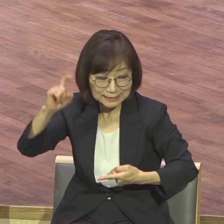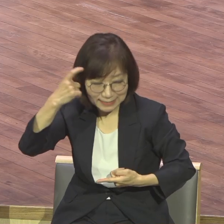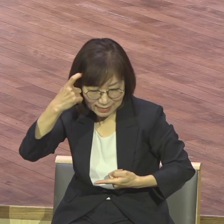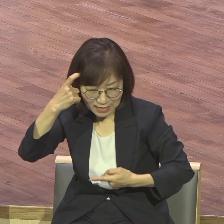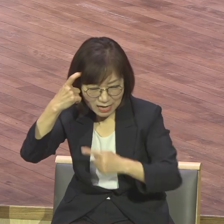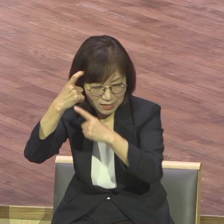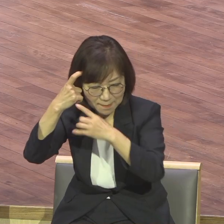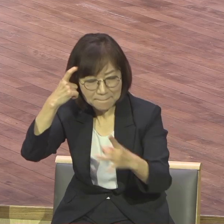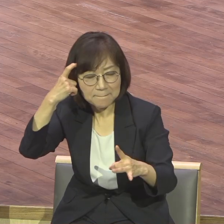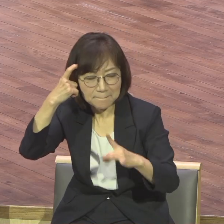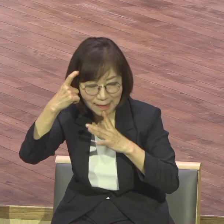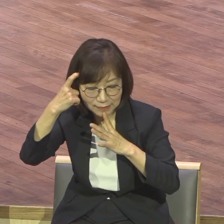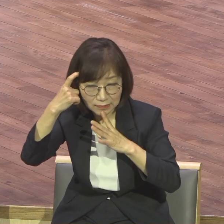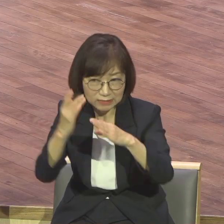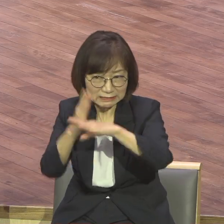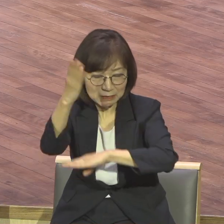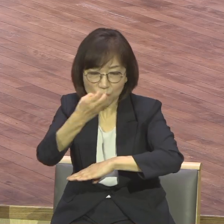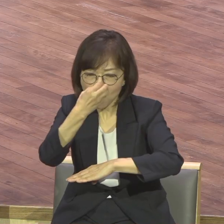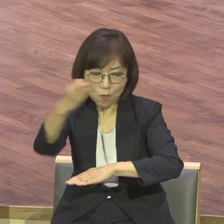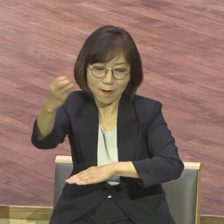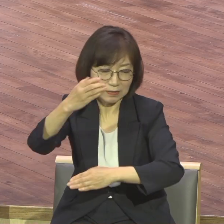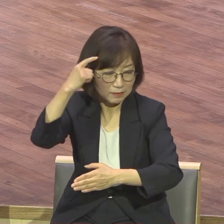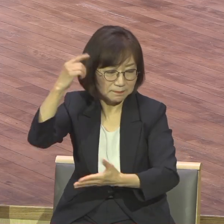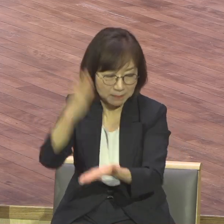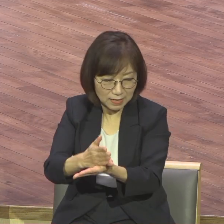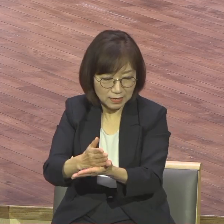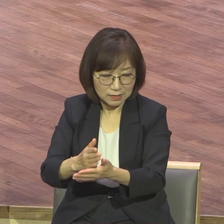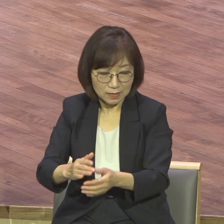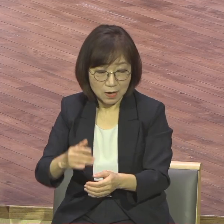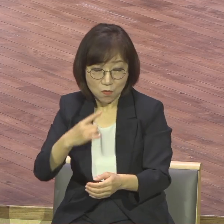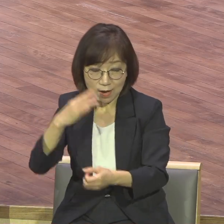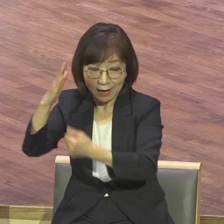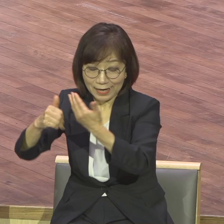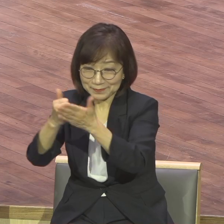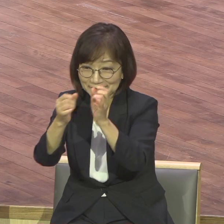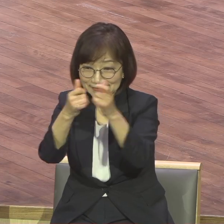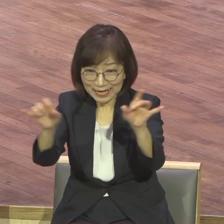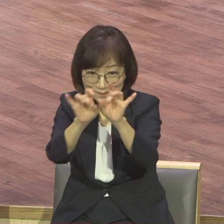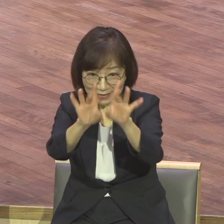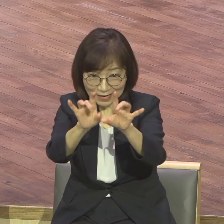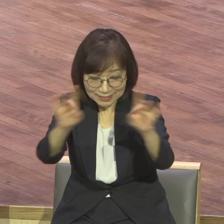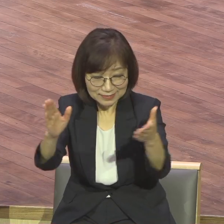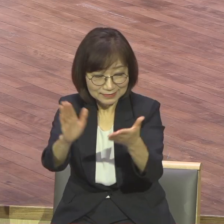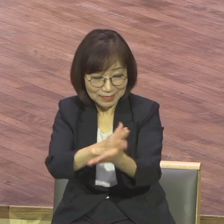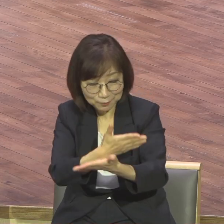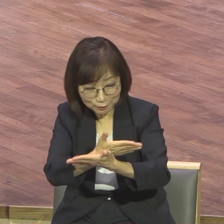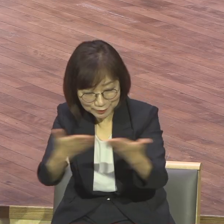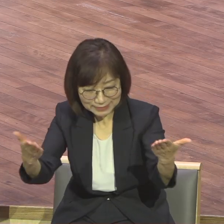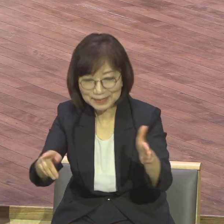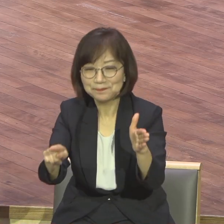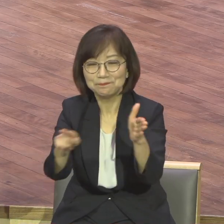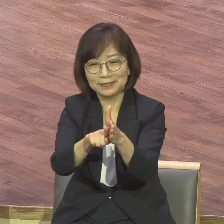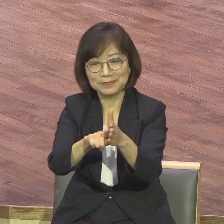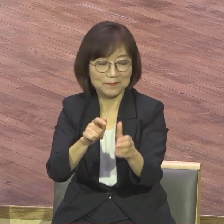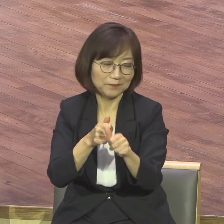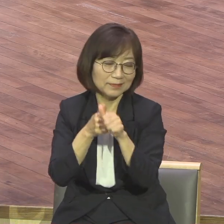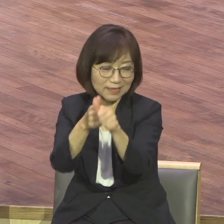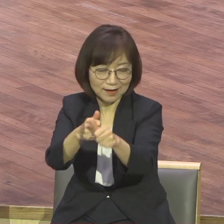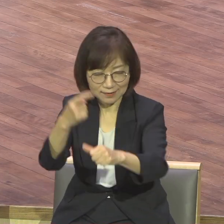이상의 생각을 품지 말고 오직 하나님께서 각 사람에게 나눠주신 믿음의 불량대로 지혜롭게